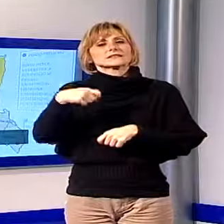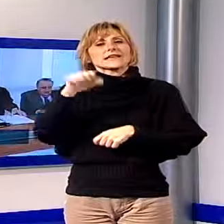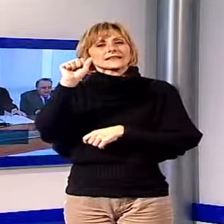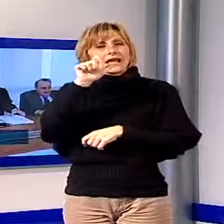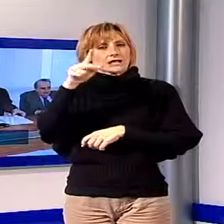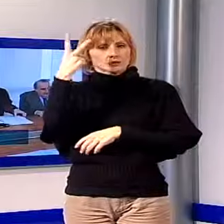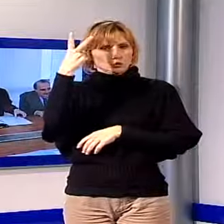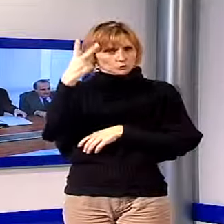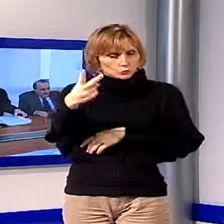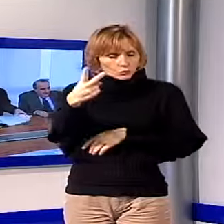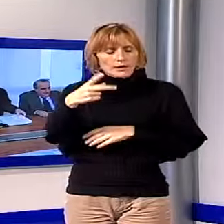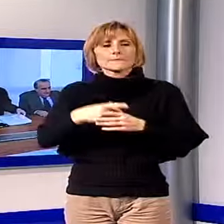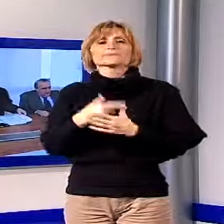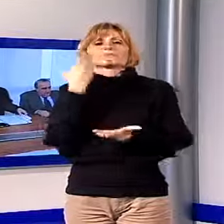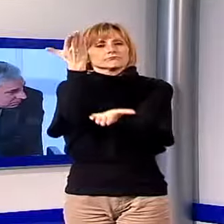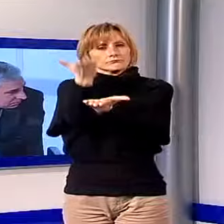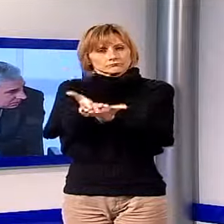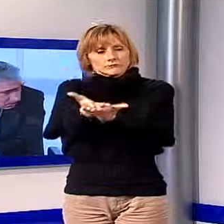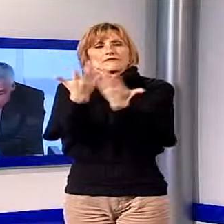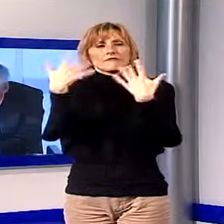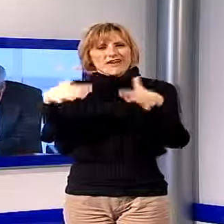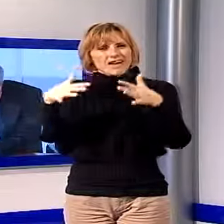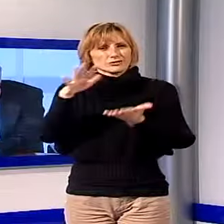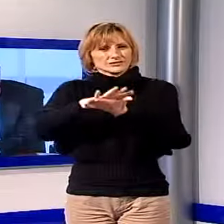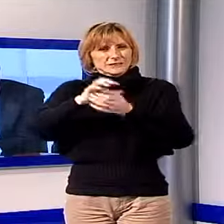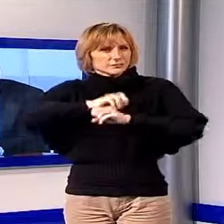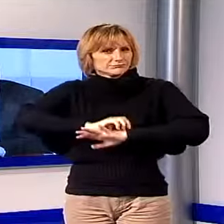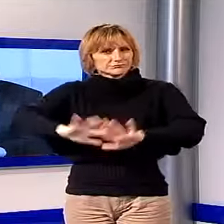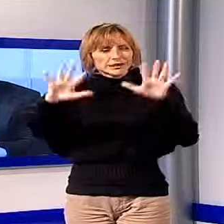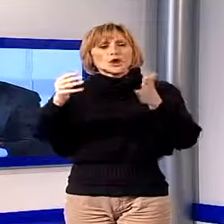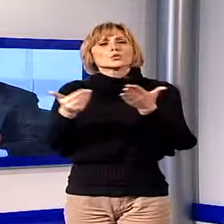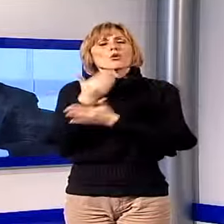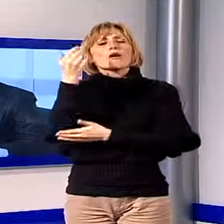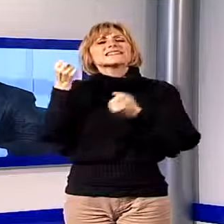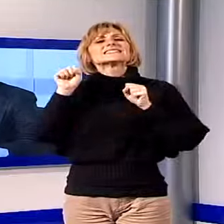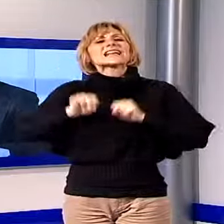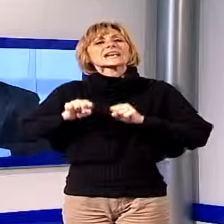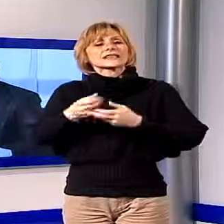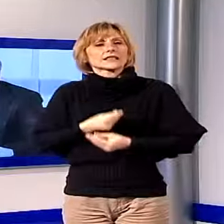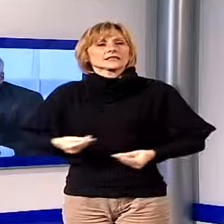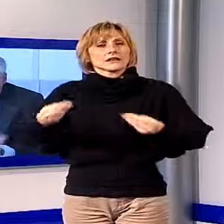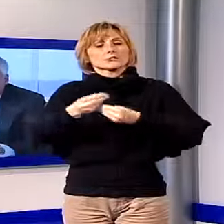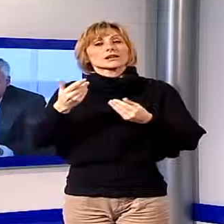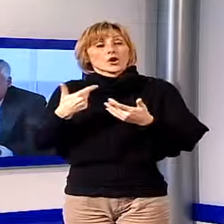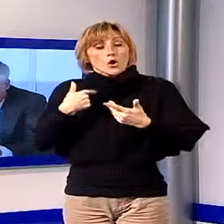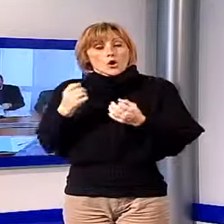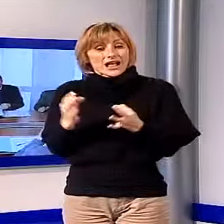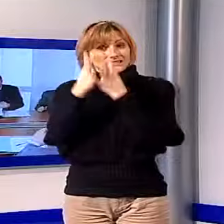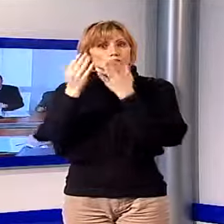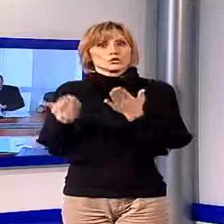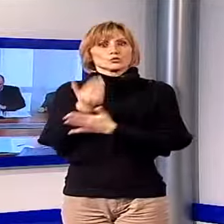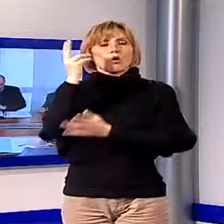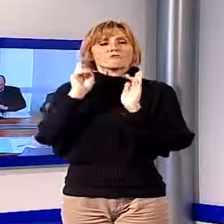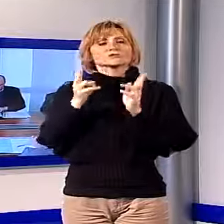Durso, hanno presentato alla stampa il progetto di riordino della sanità territoriale in previsione dell'entrata in funzione del nuovo